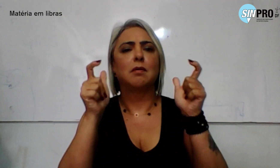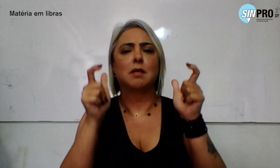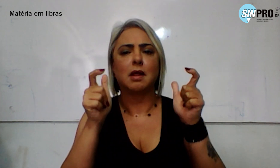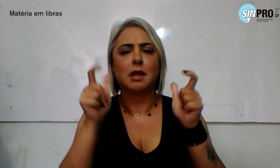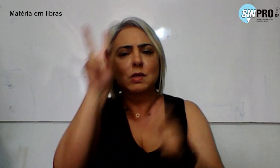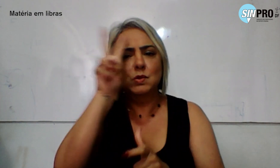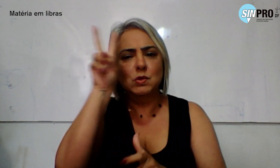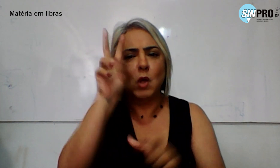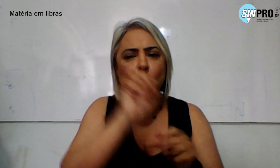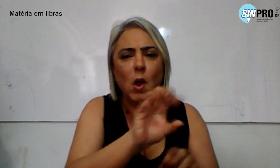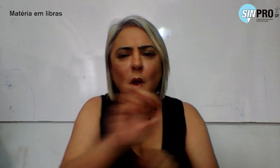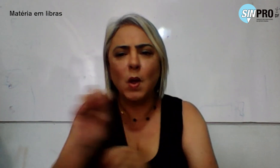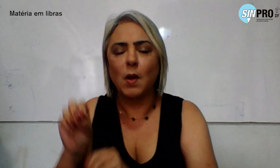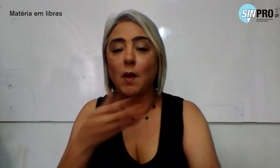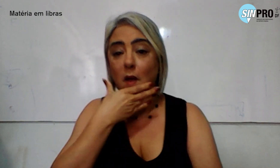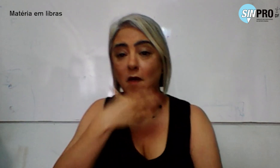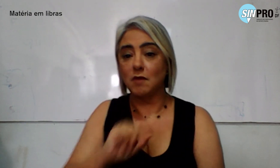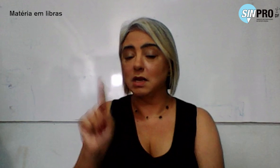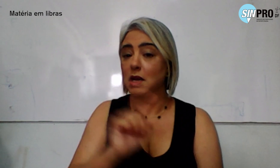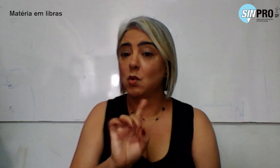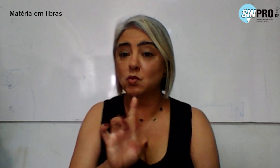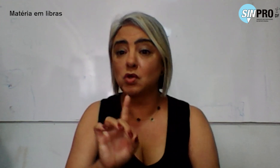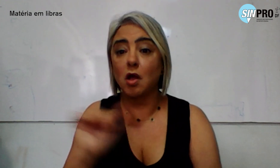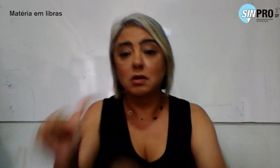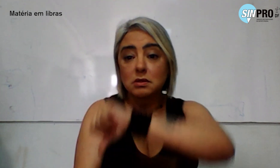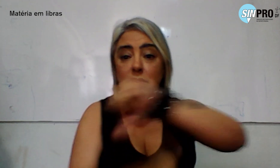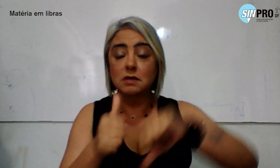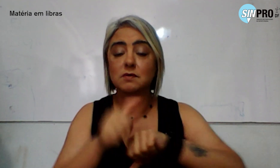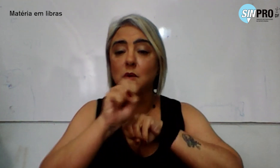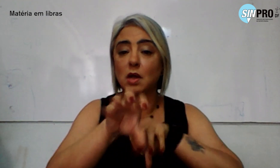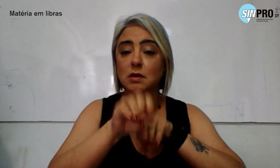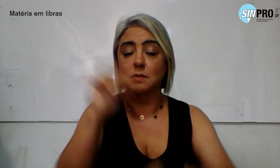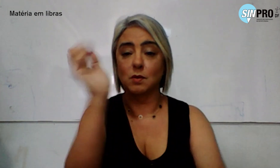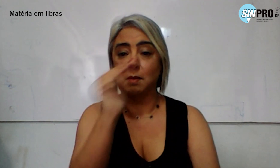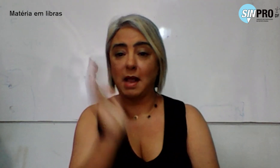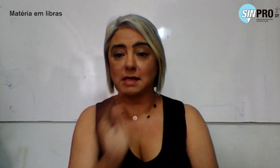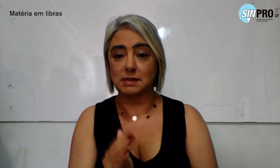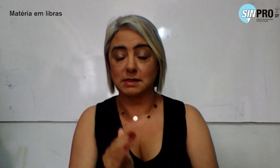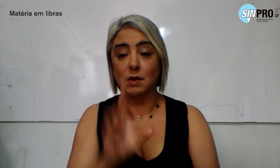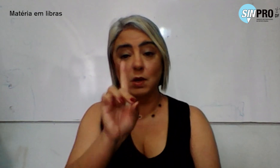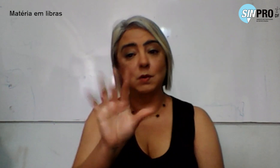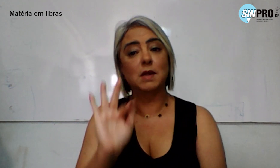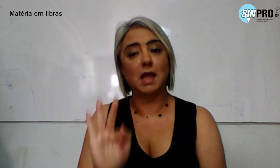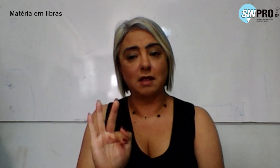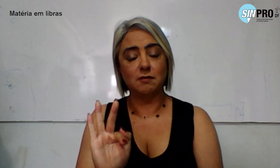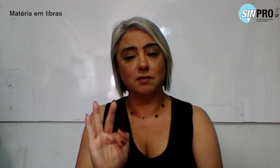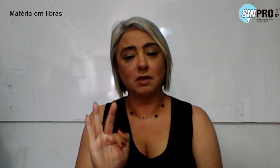legado. Freire não apenas transformou a educação no Brasil e no Distrito Federal, mas